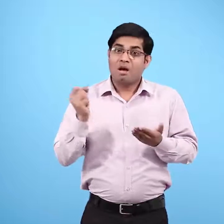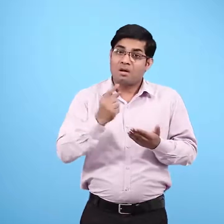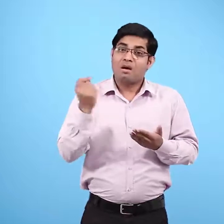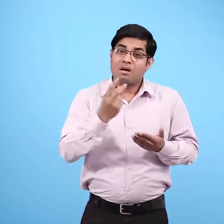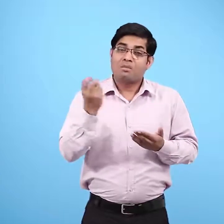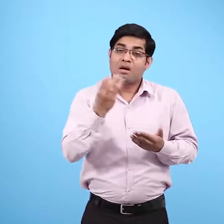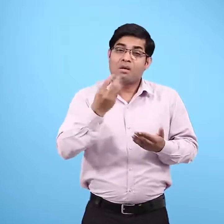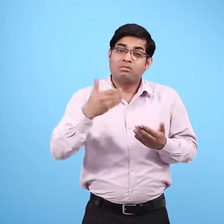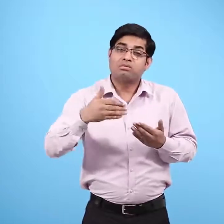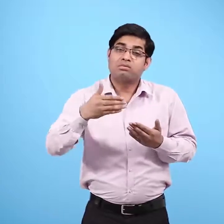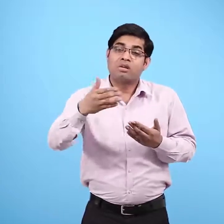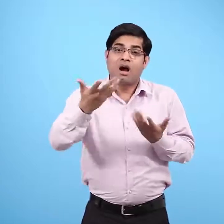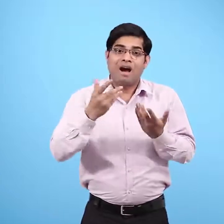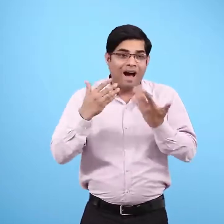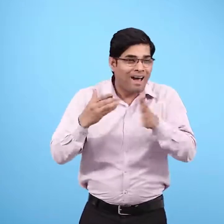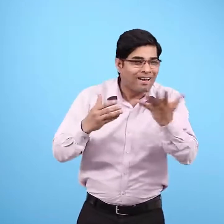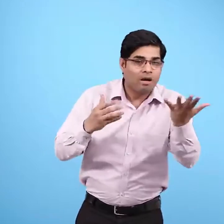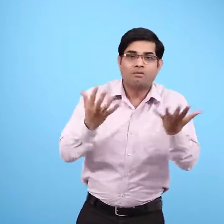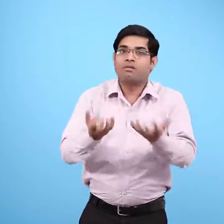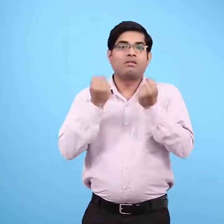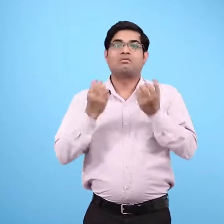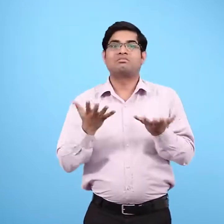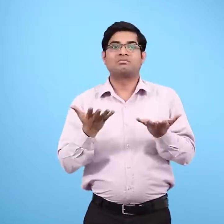कई महिने तक तो उसे काम भी नहीं मिलता